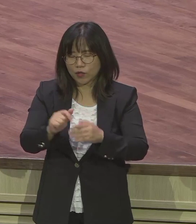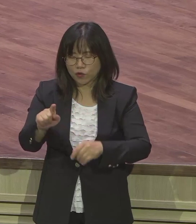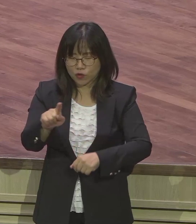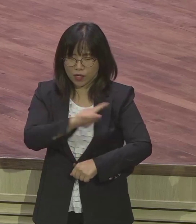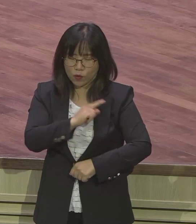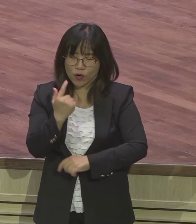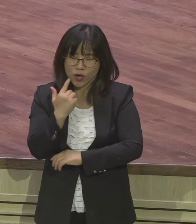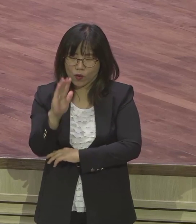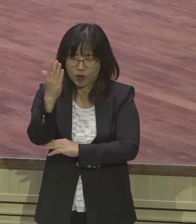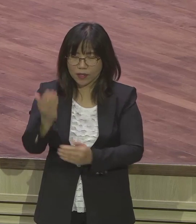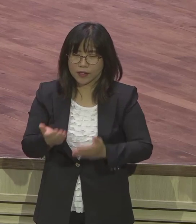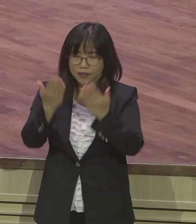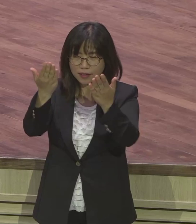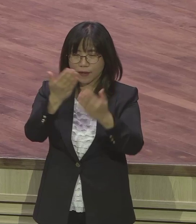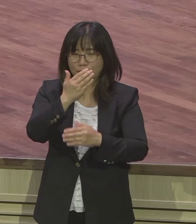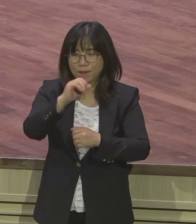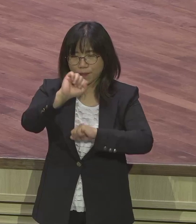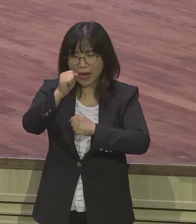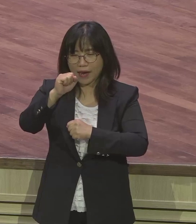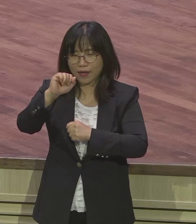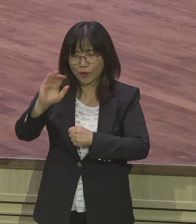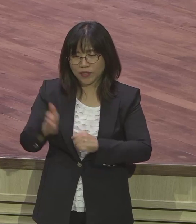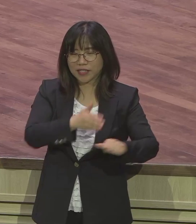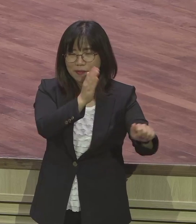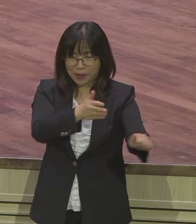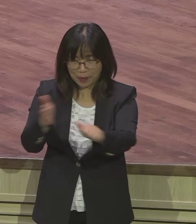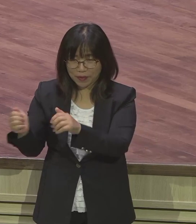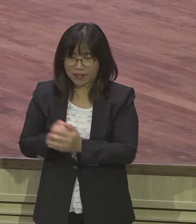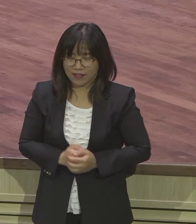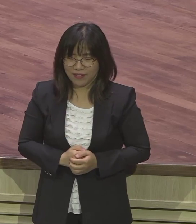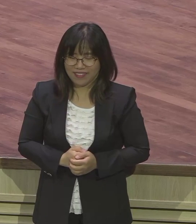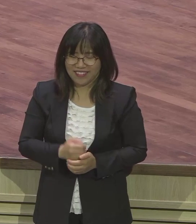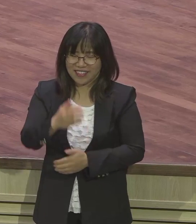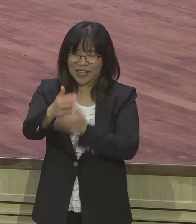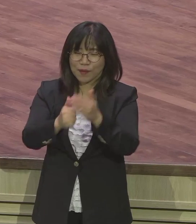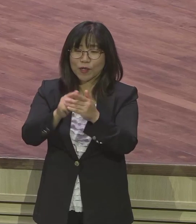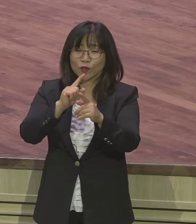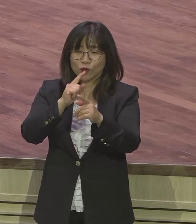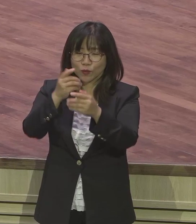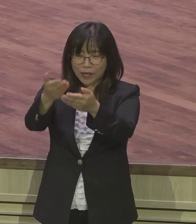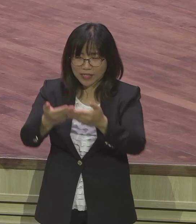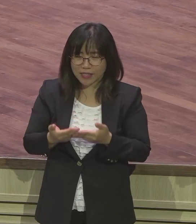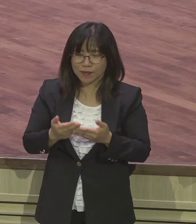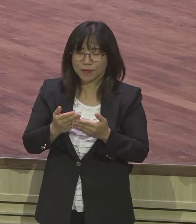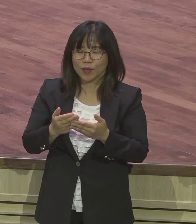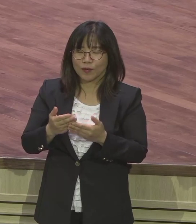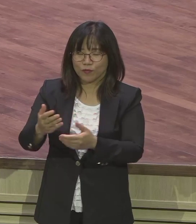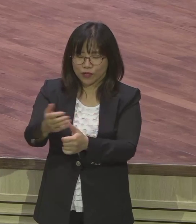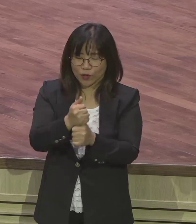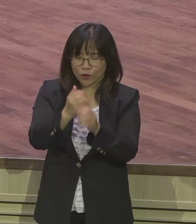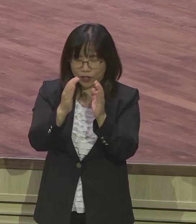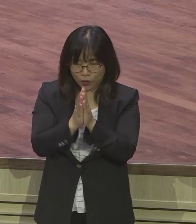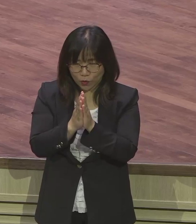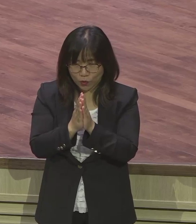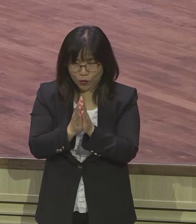발걸음들 다 되시기를 제물으로 축복합니다 주신 말씀 생각하고 기도하겠습니다 하나님 내 삶이 은약적 여장이 되게